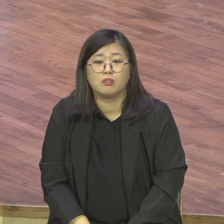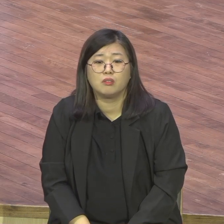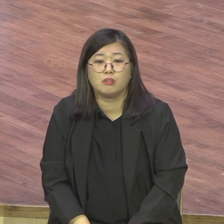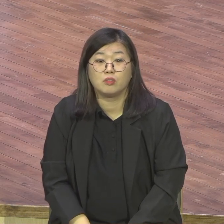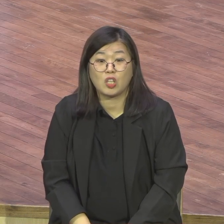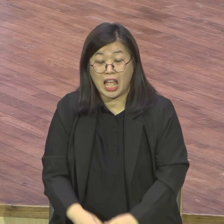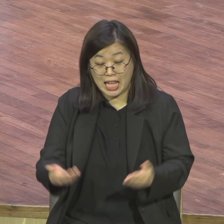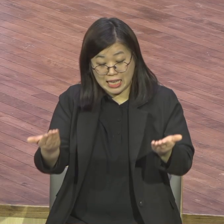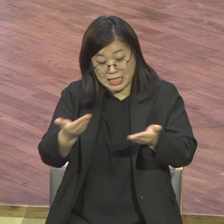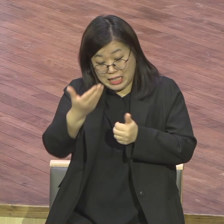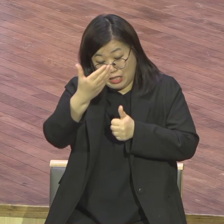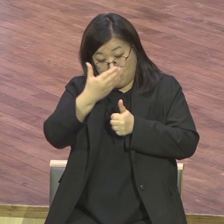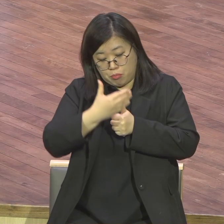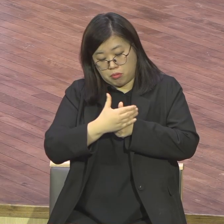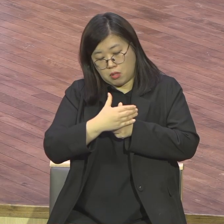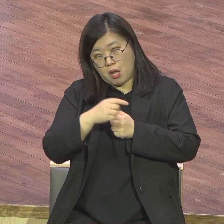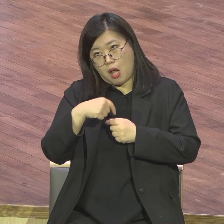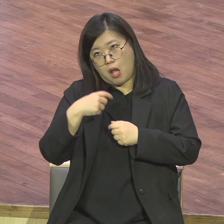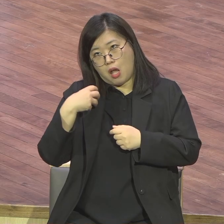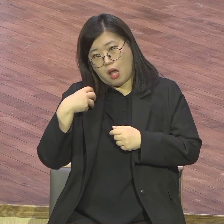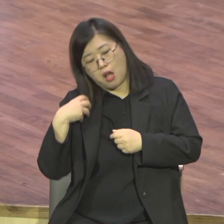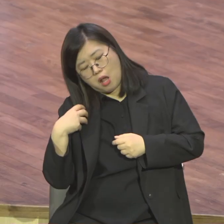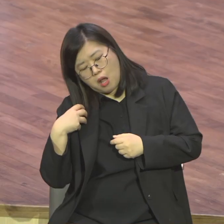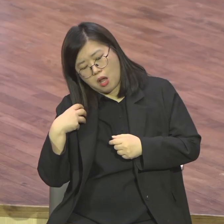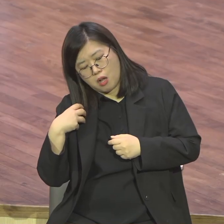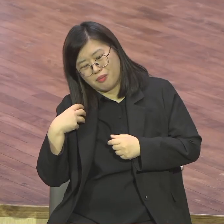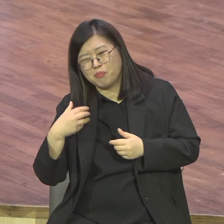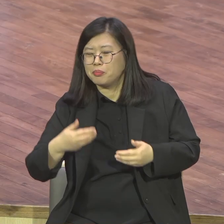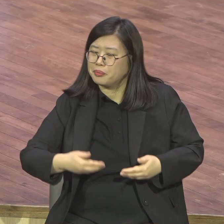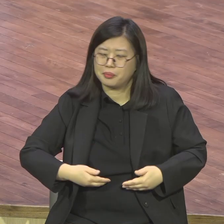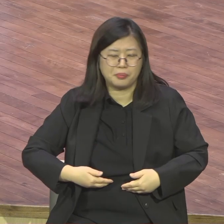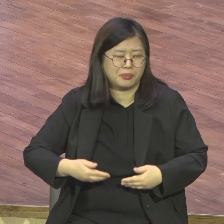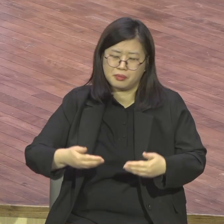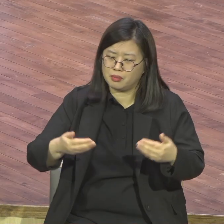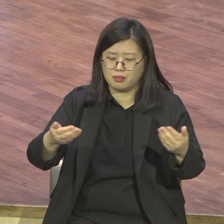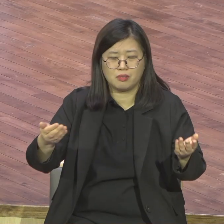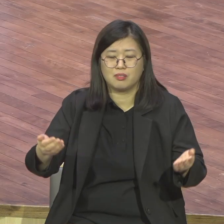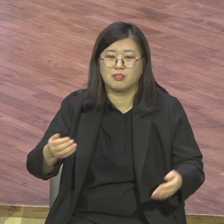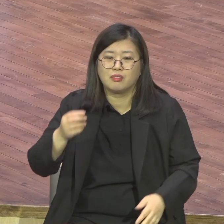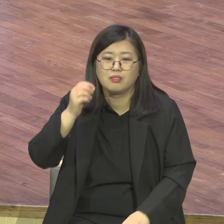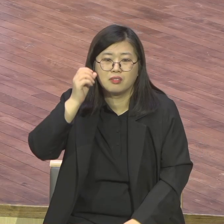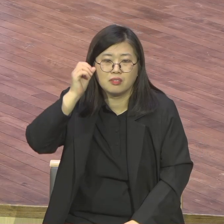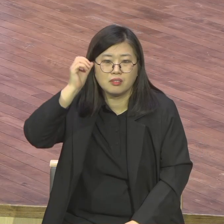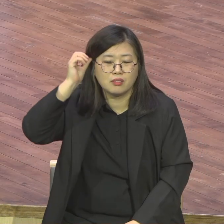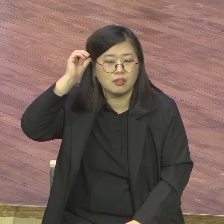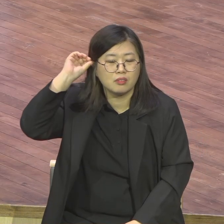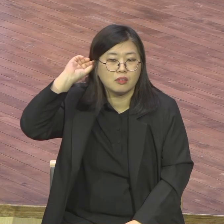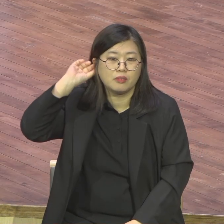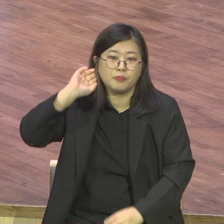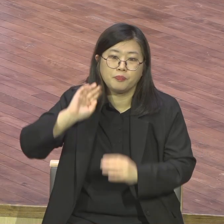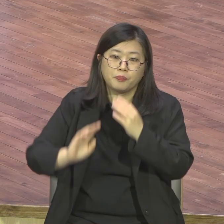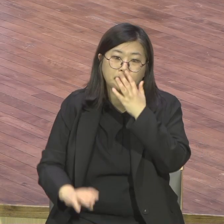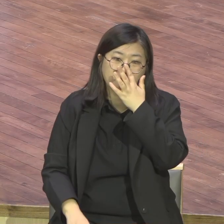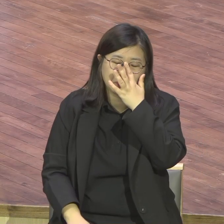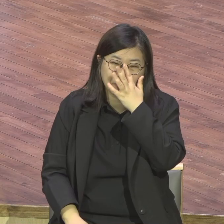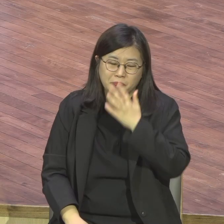어렵게 생각하지 마세요 제가 지금 내가 복음 깨닫기 전에는 목회하면서 내가 유서까지 써놓고 나